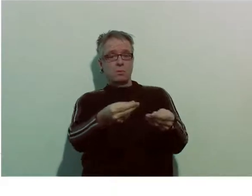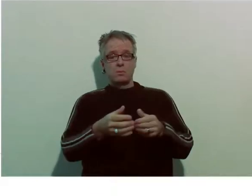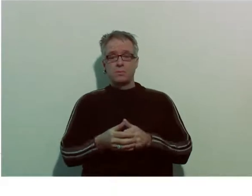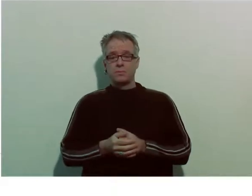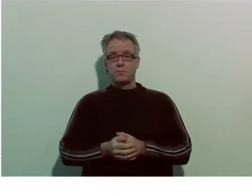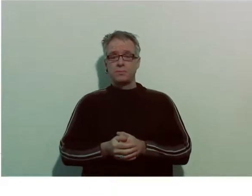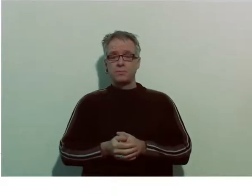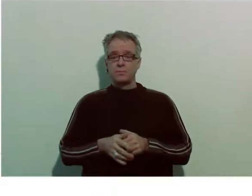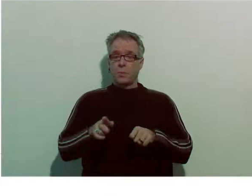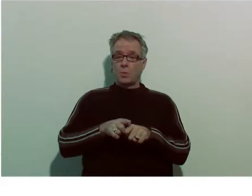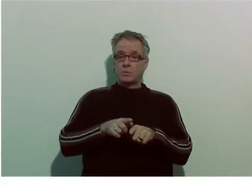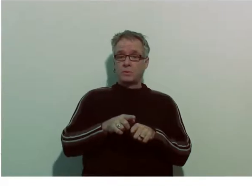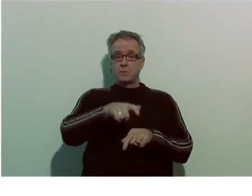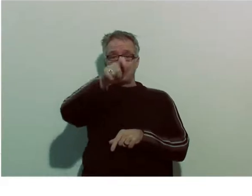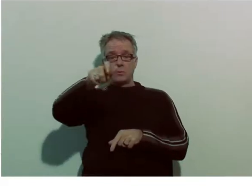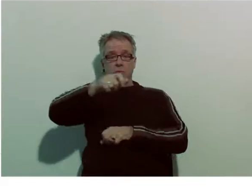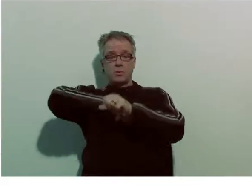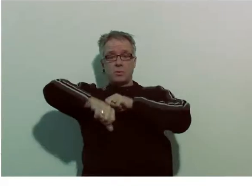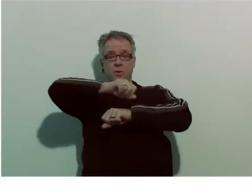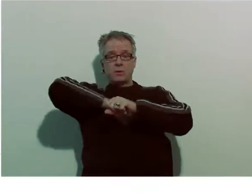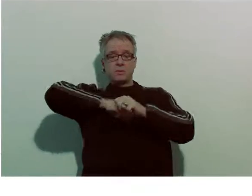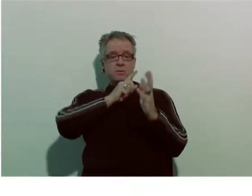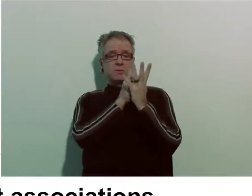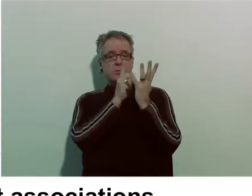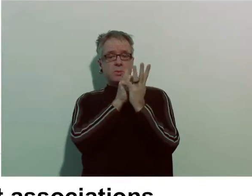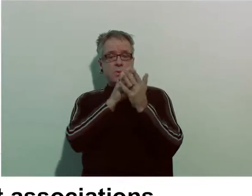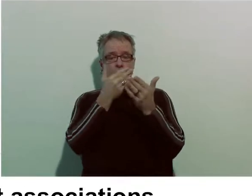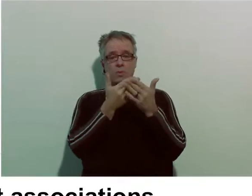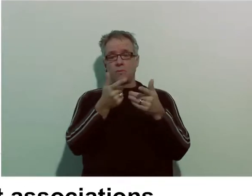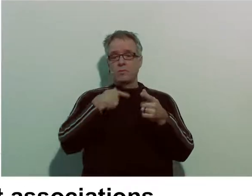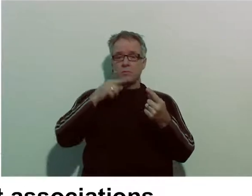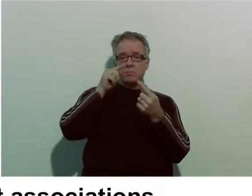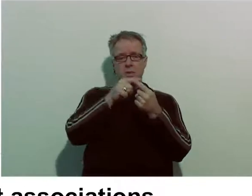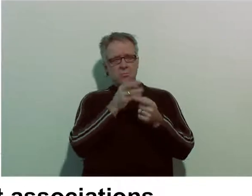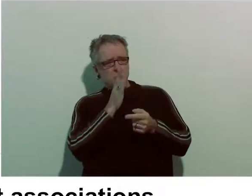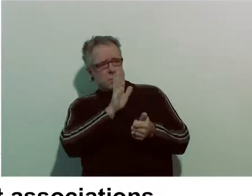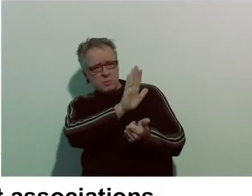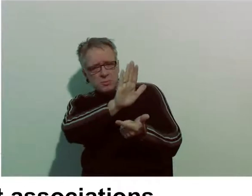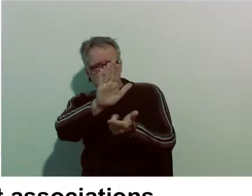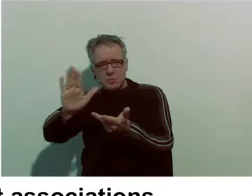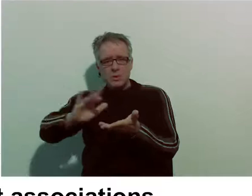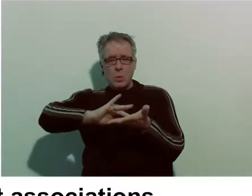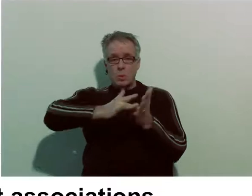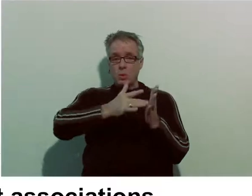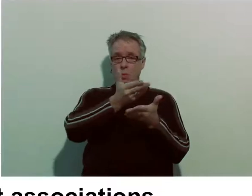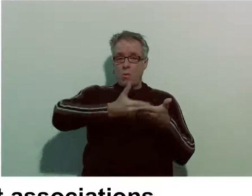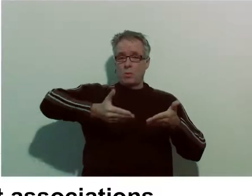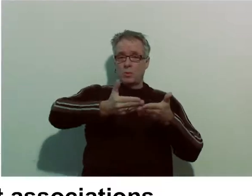Ils organisent aussi des rencontres, pour connaître les attentes des personnes et associations concernées par chaque handicap.